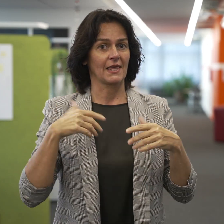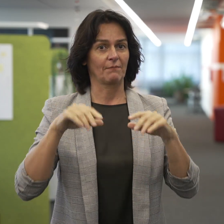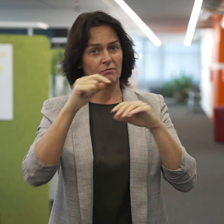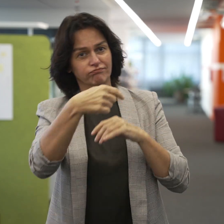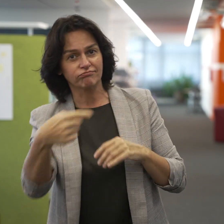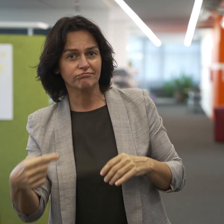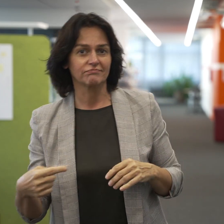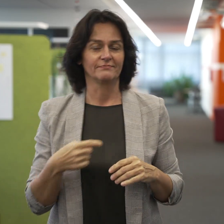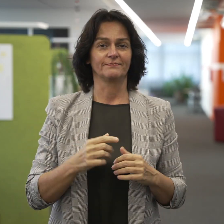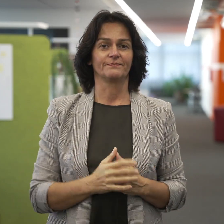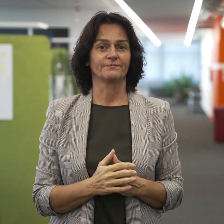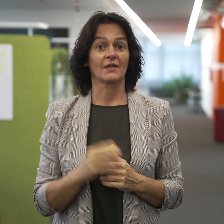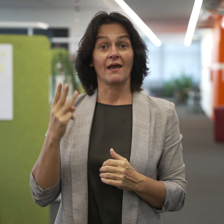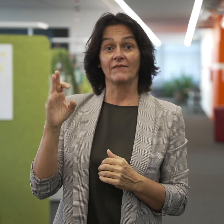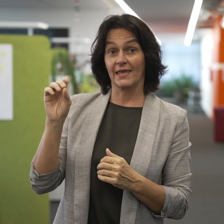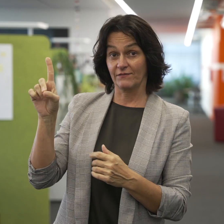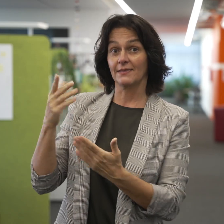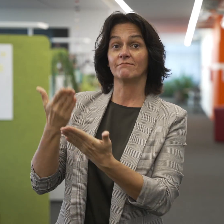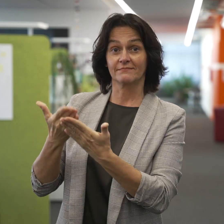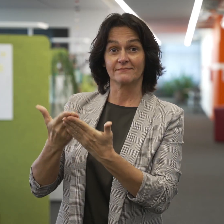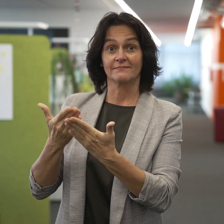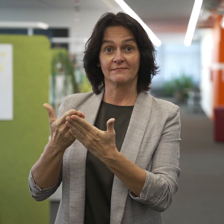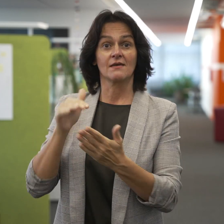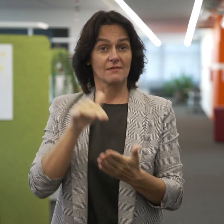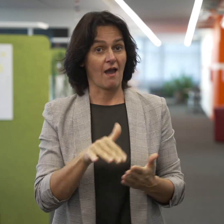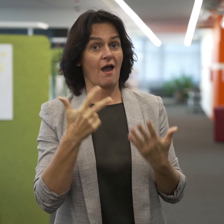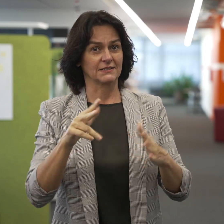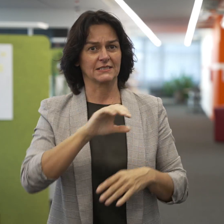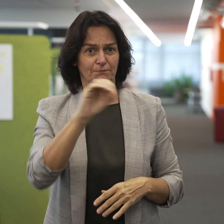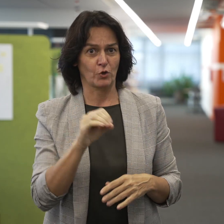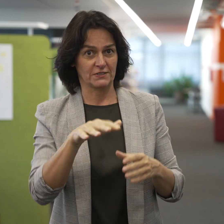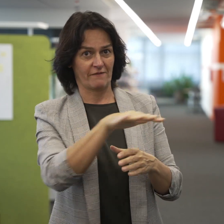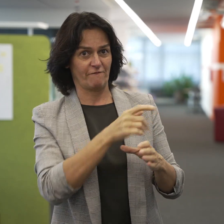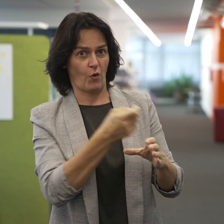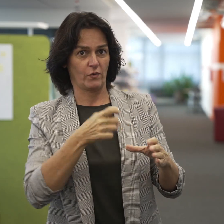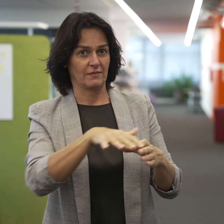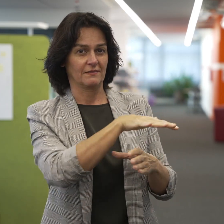davon 80 Prozent in Entwicklungsländern gemäß der World Federation of the Deaf, WFD.